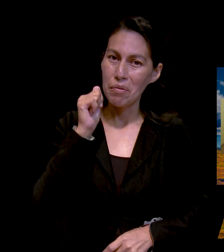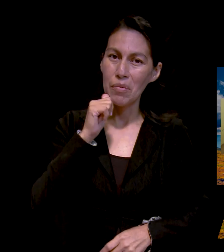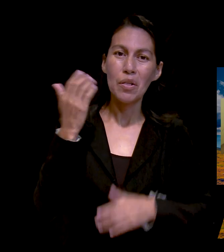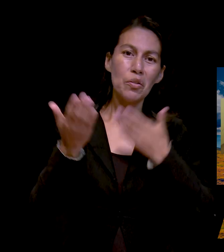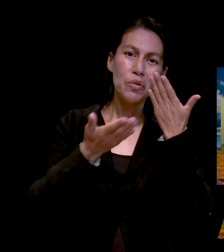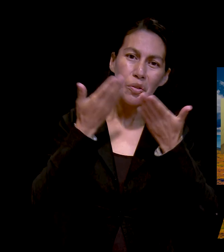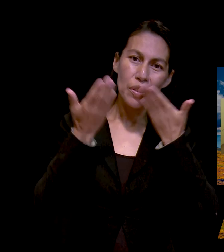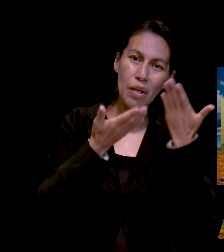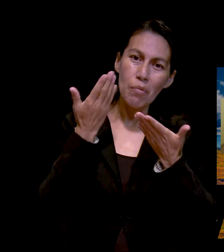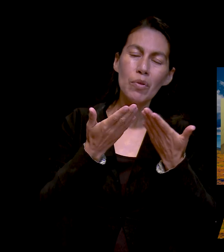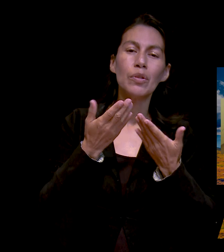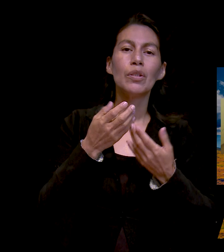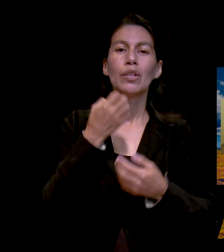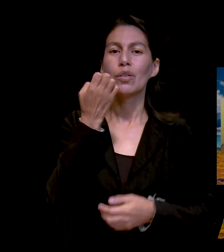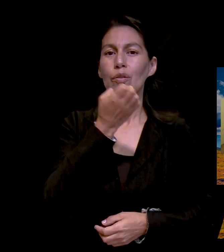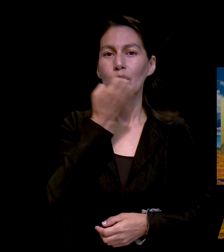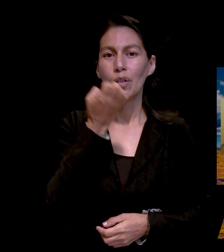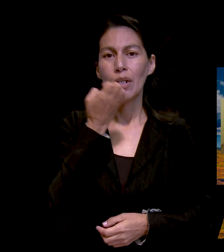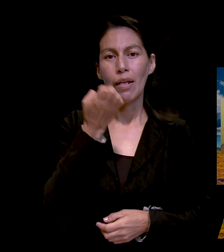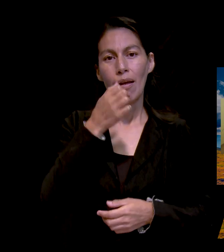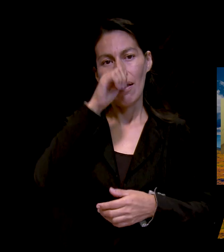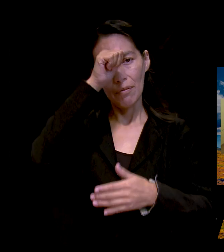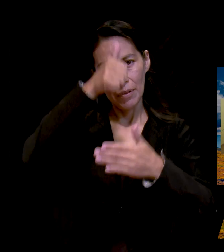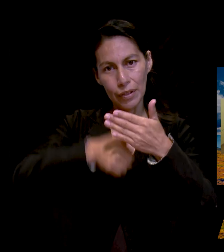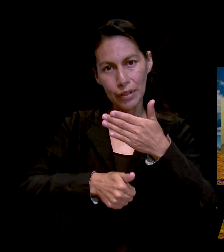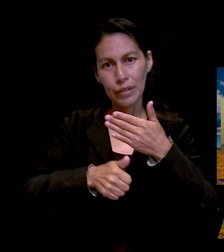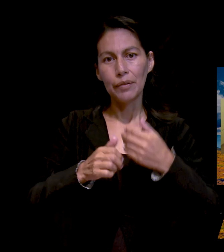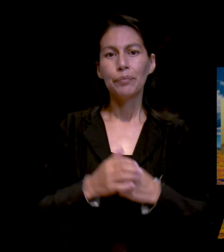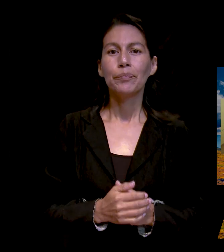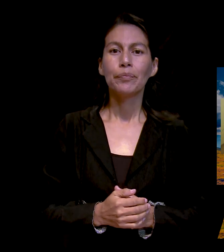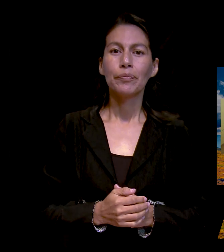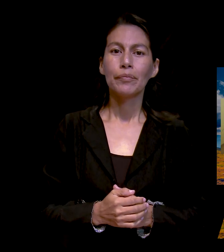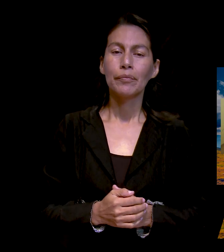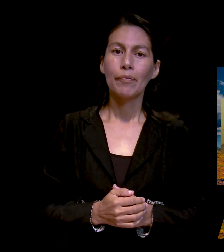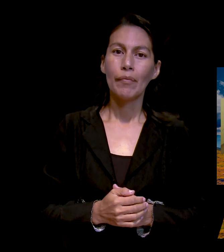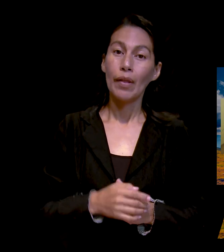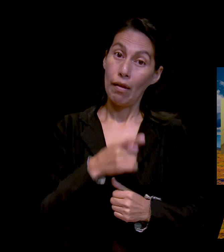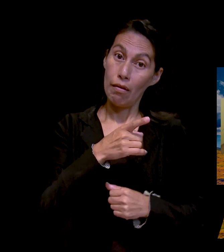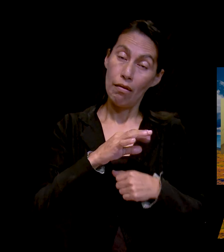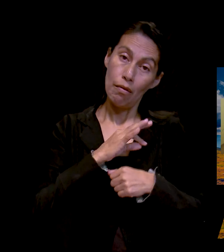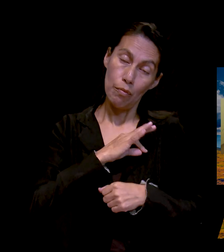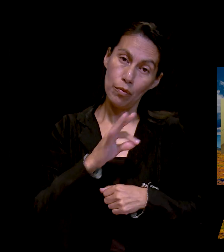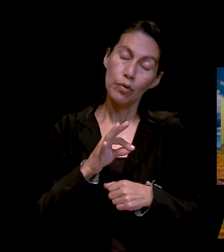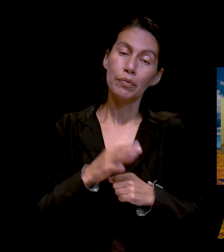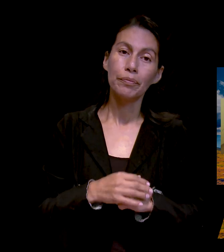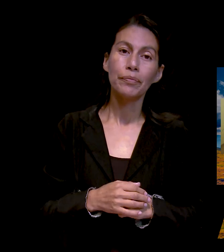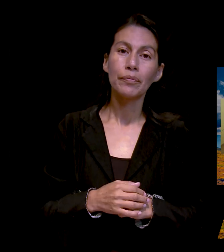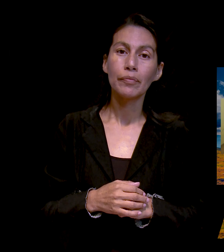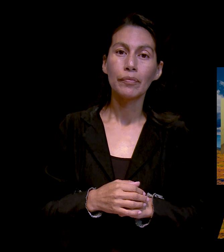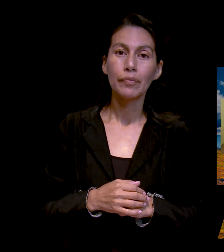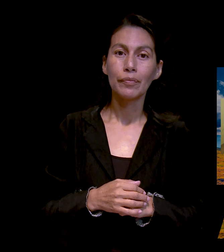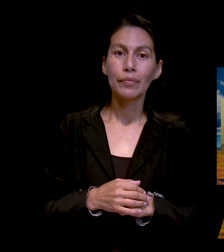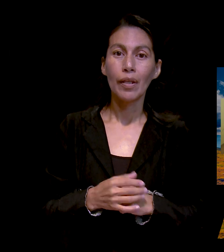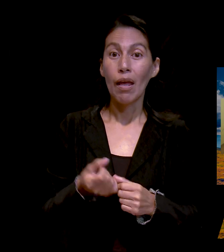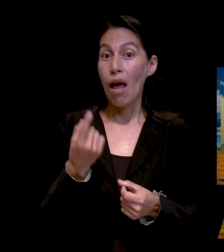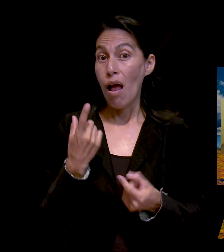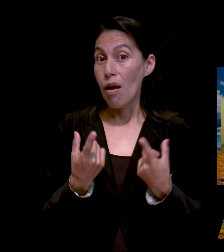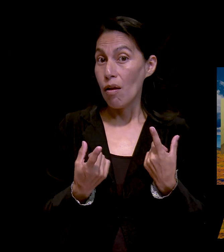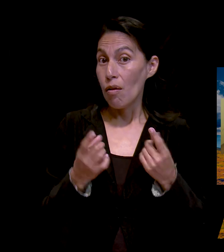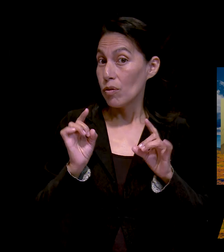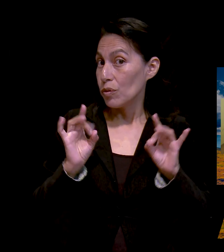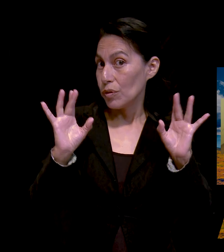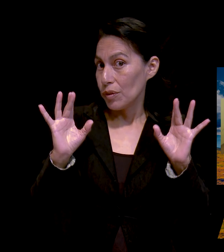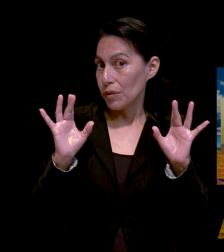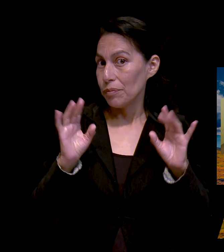pudo. Algo, un dato muy curioso de mi familia, es que mi